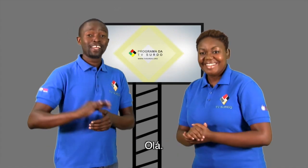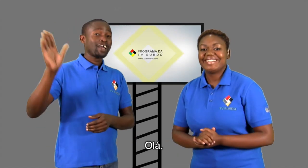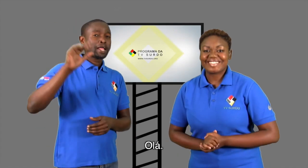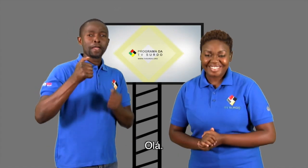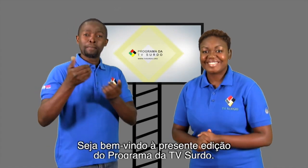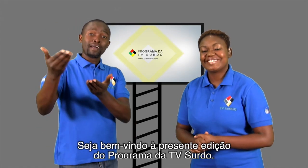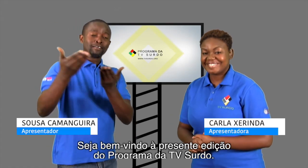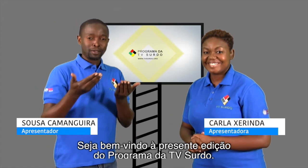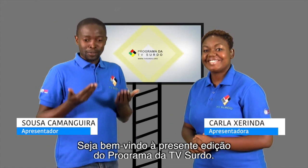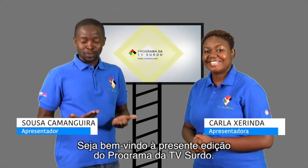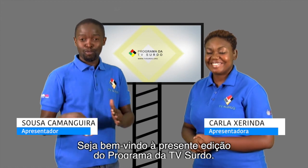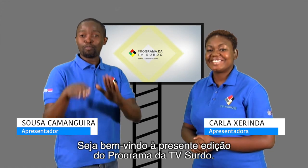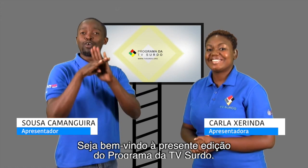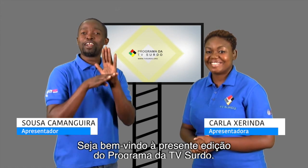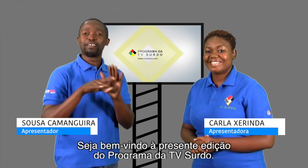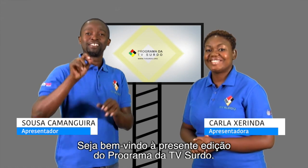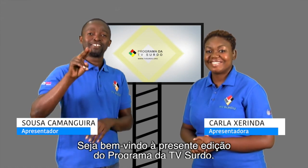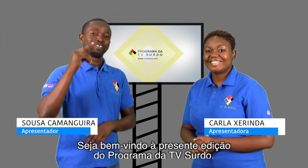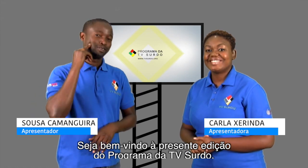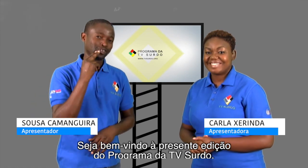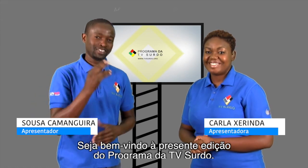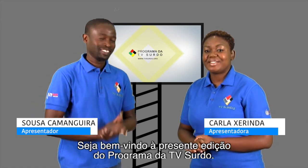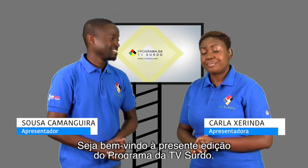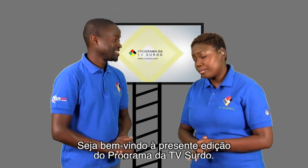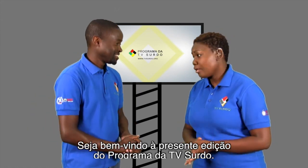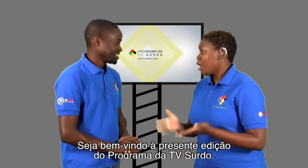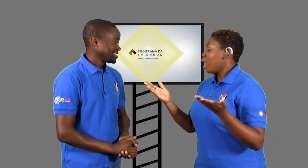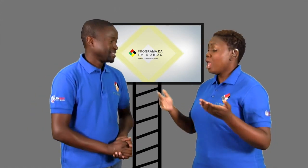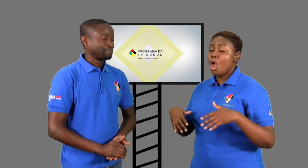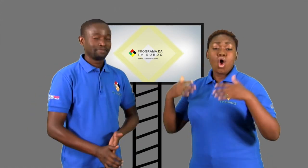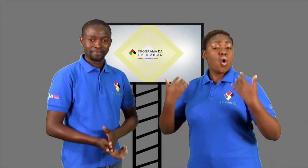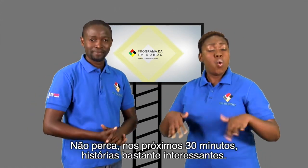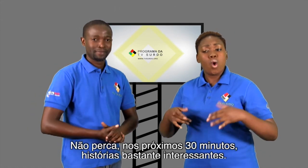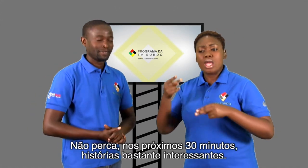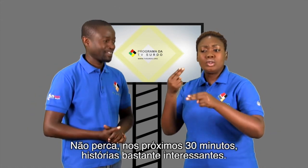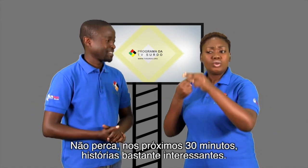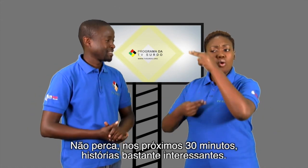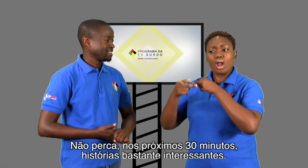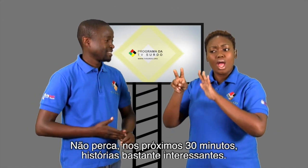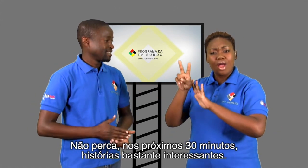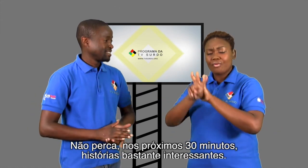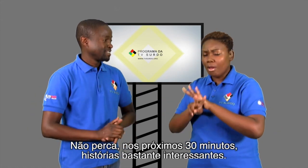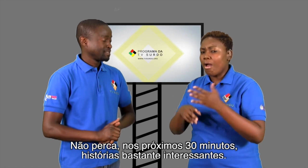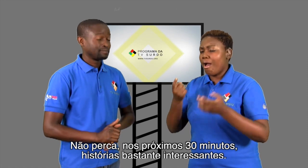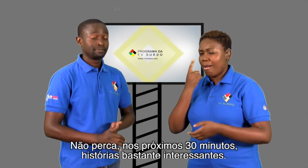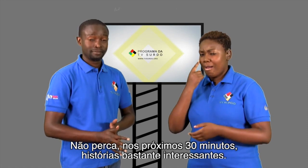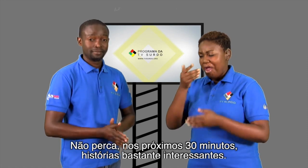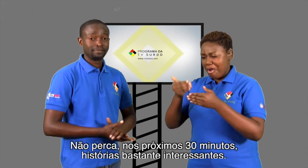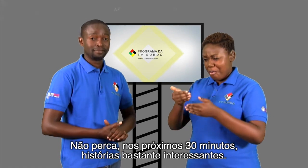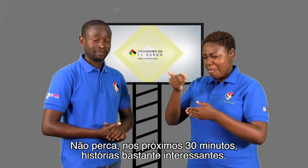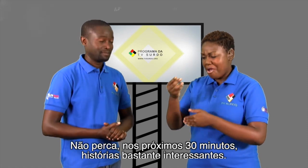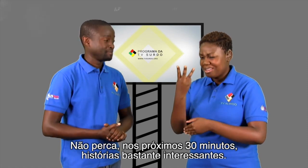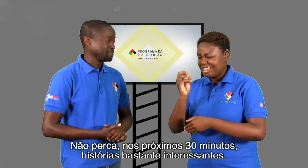Olá, seja bem-vindo à presente edição do programa da TV Surdo. Não perca, nos próximos 30